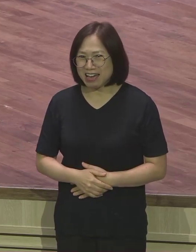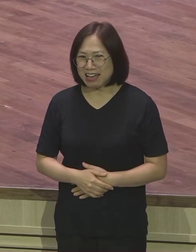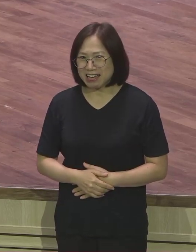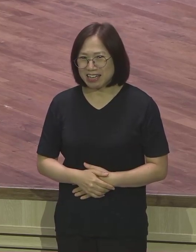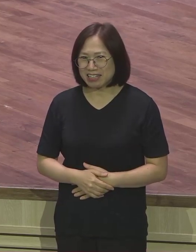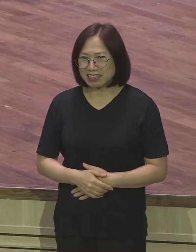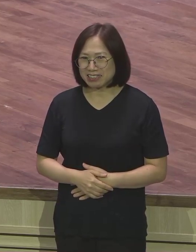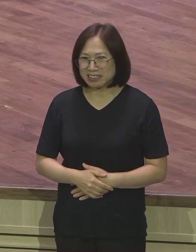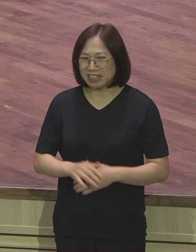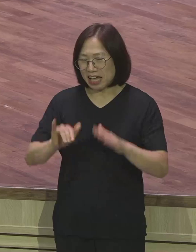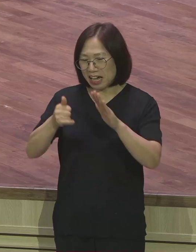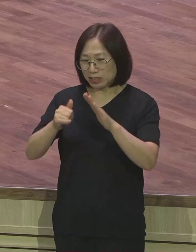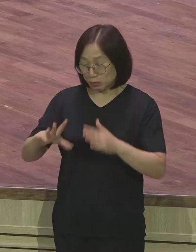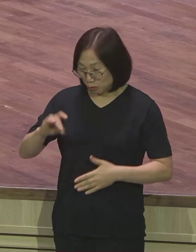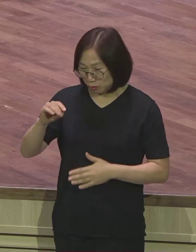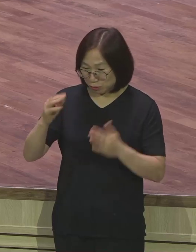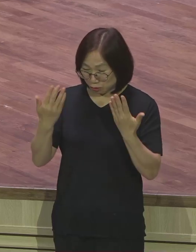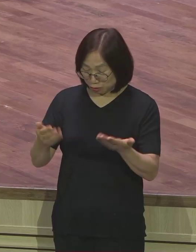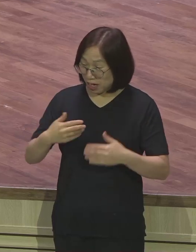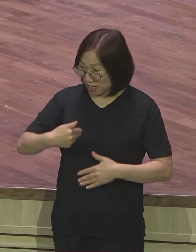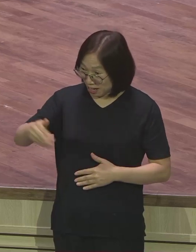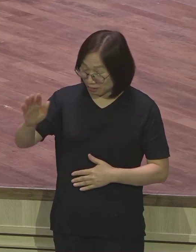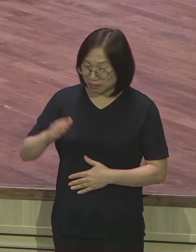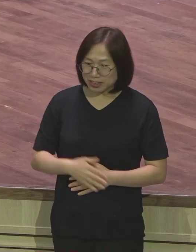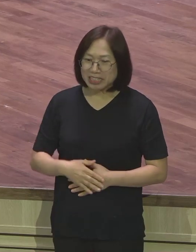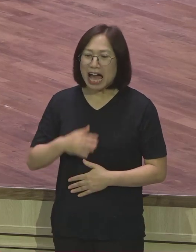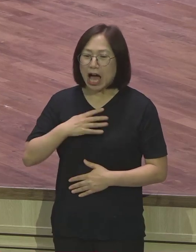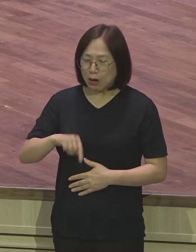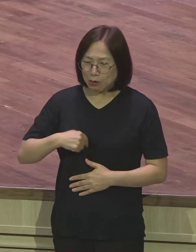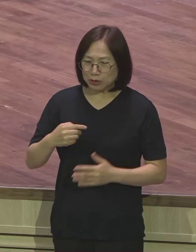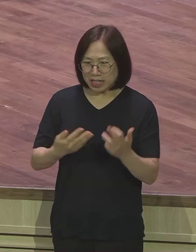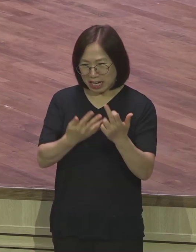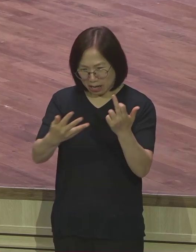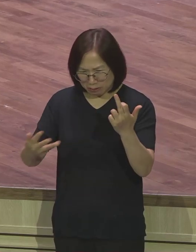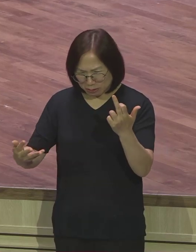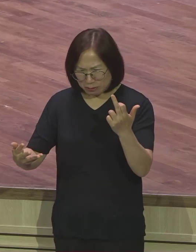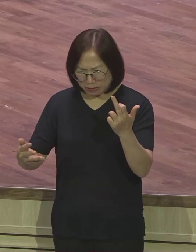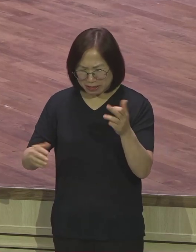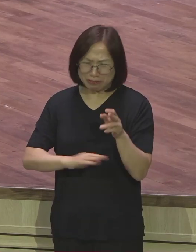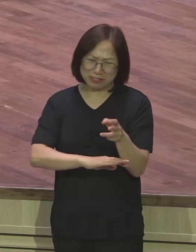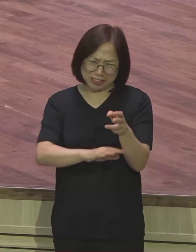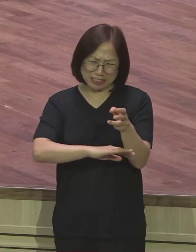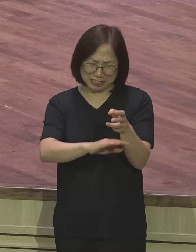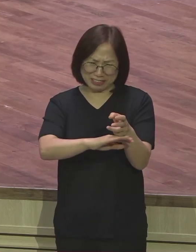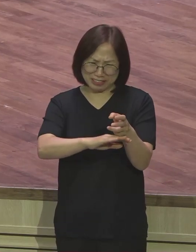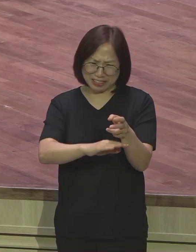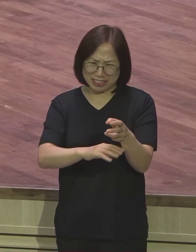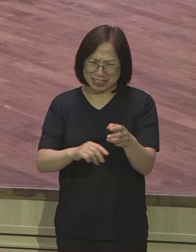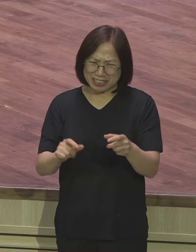가족들은 먼저 휴가 떠나고 저 혼자 차 운전해서 강원도 같이 가는 겁니다 그 긴 시간 동안에